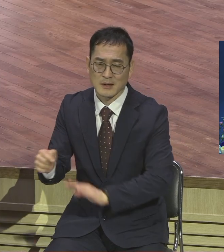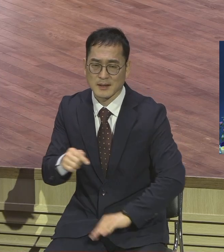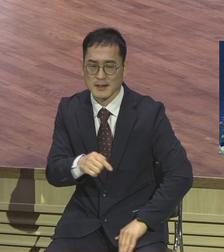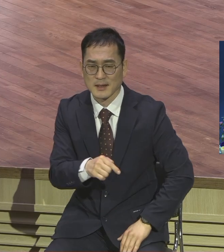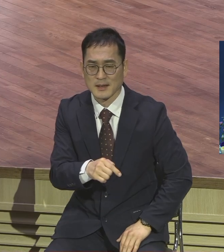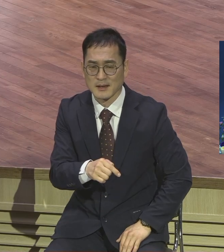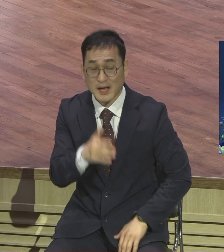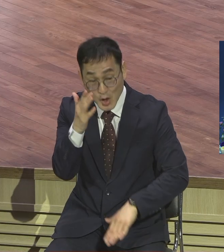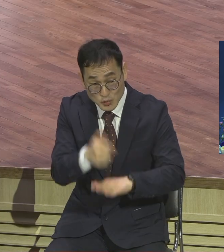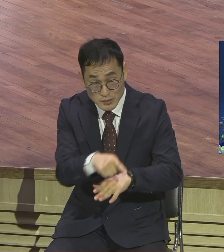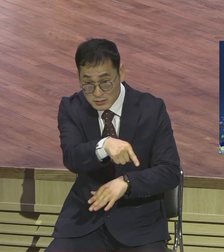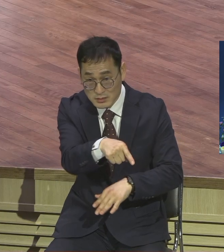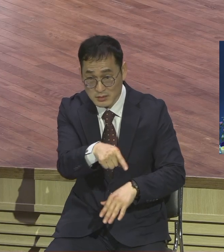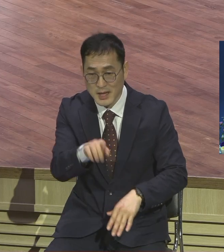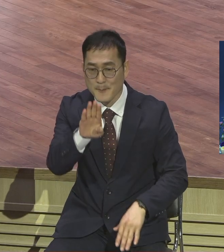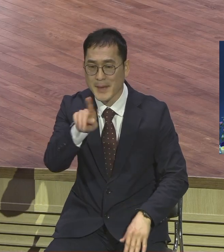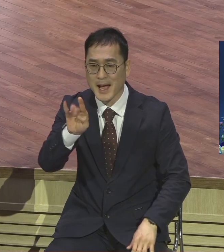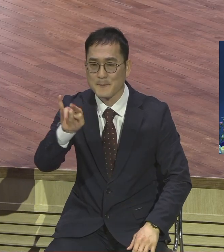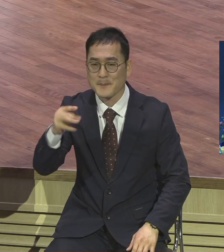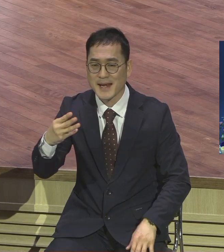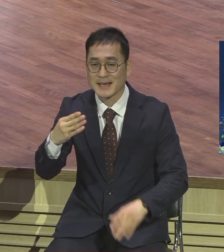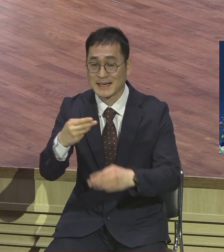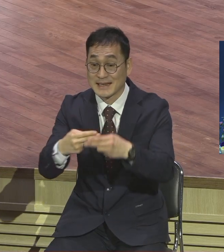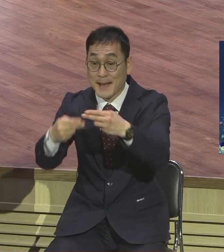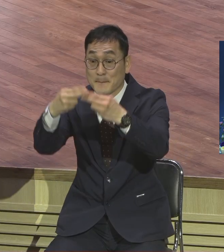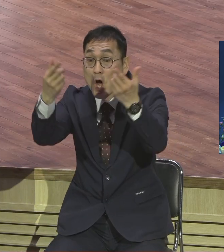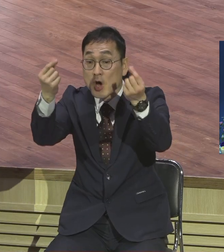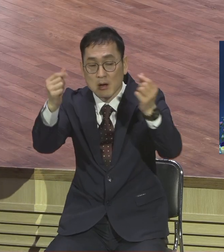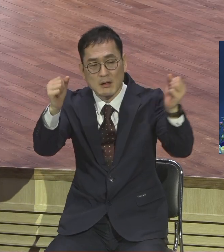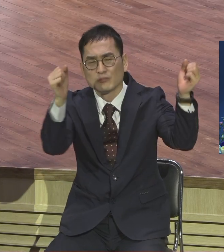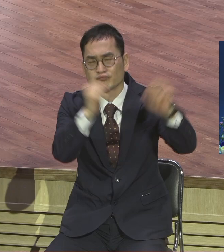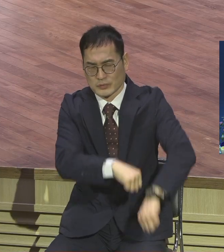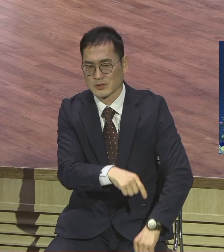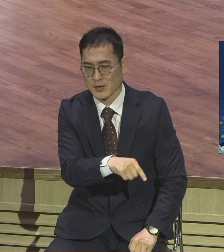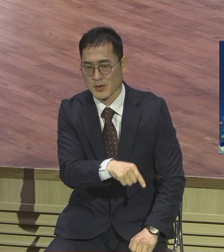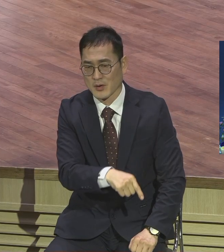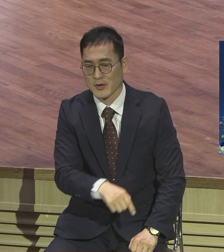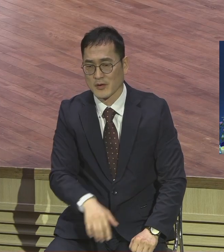무너집니다 세상 뉴스 꼴 보세요 다 드러나잖아요